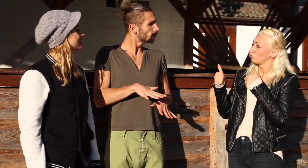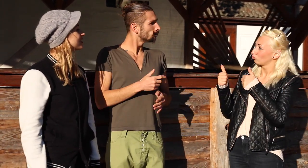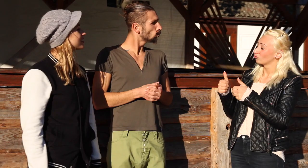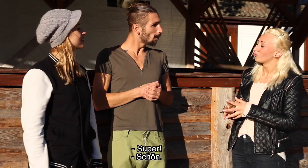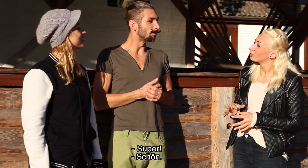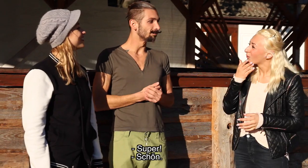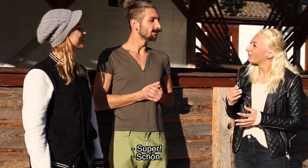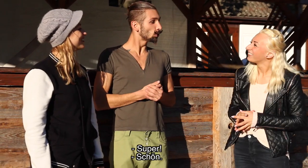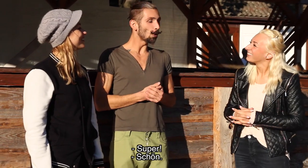Super. Schön.